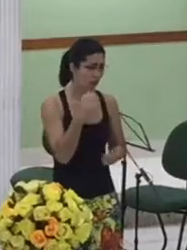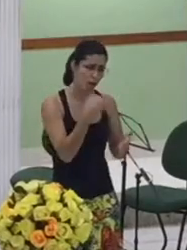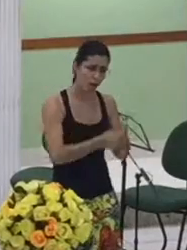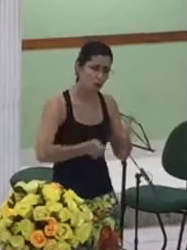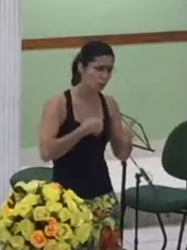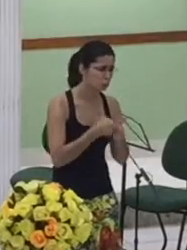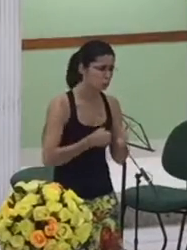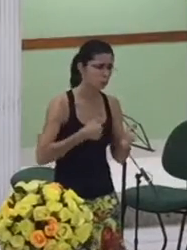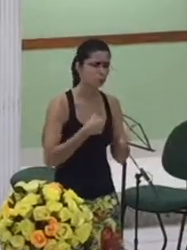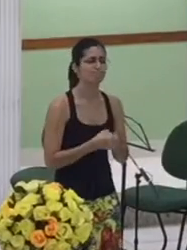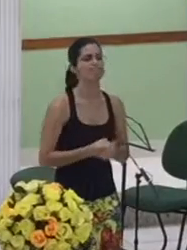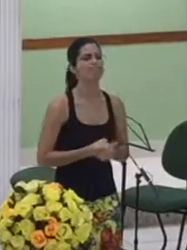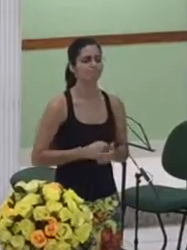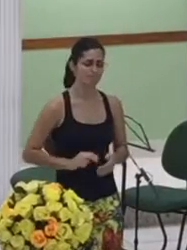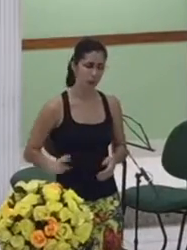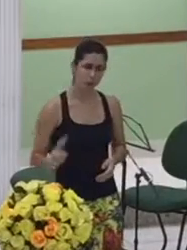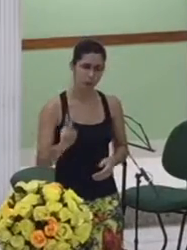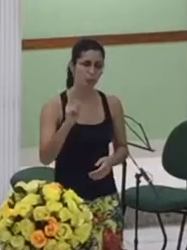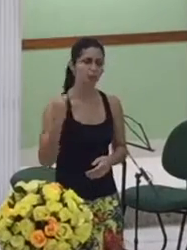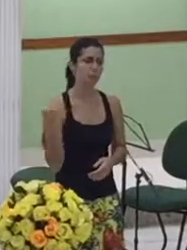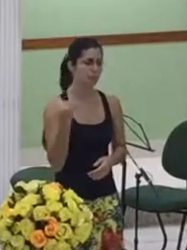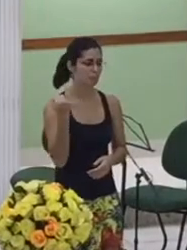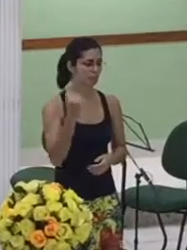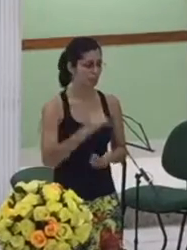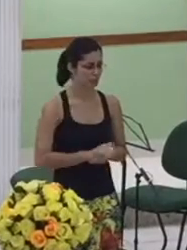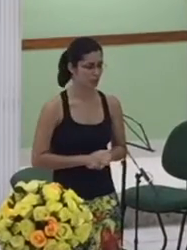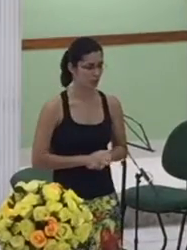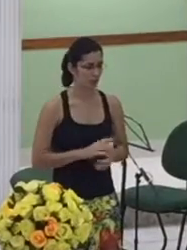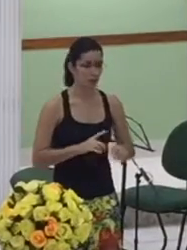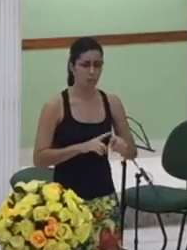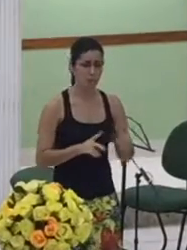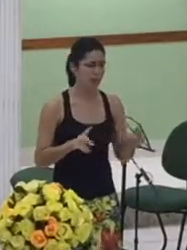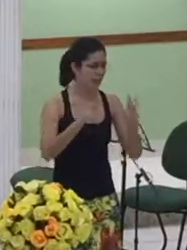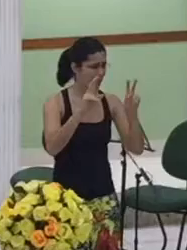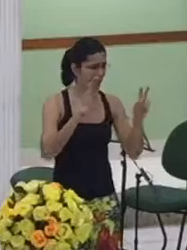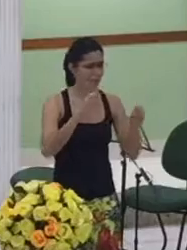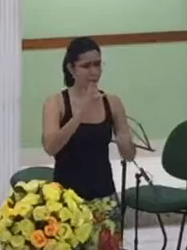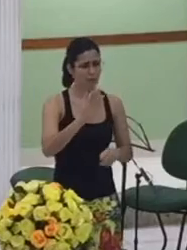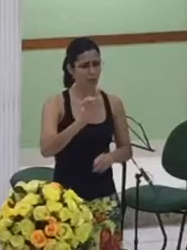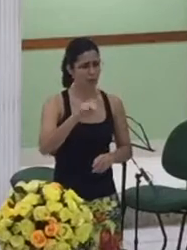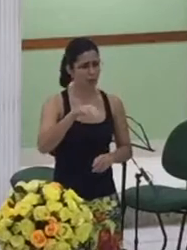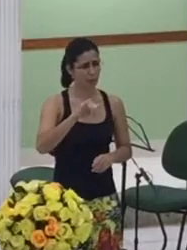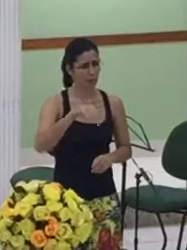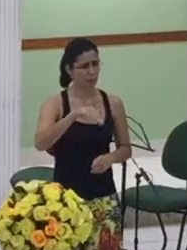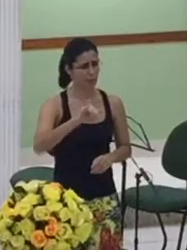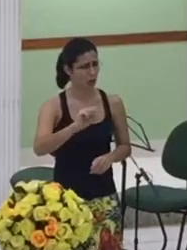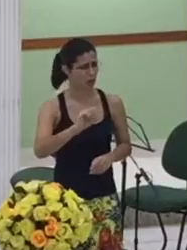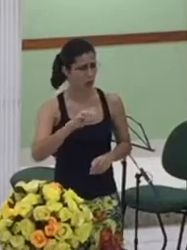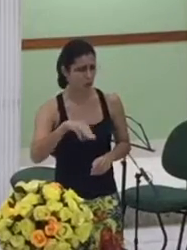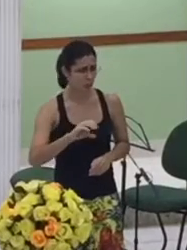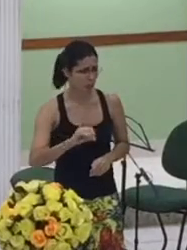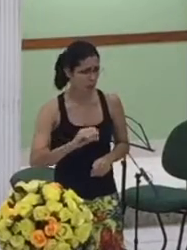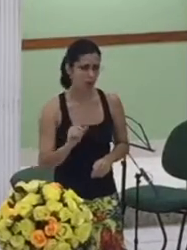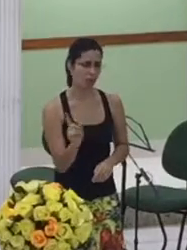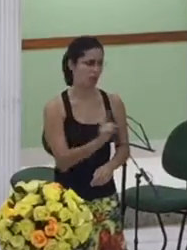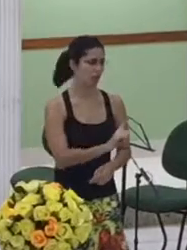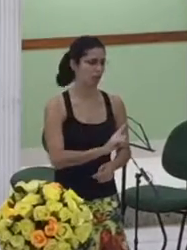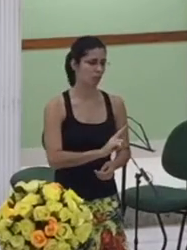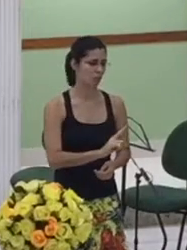não falo de uma luta de feminismo não entendo que a mulher ela deva